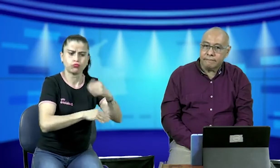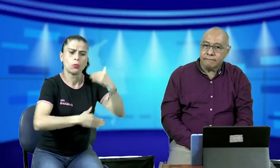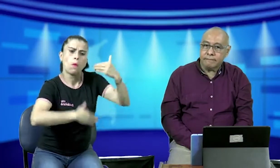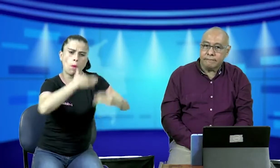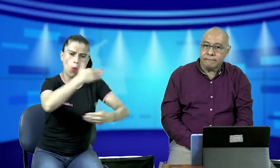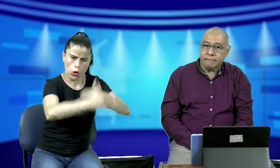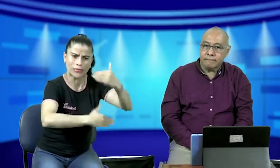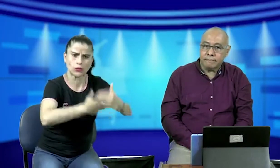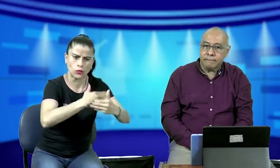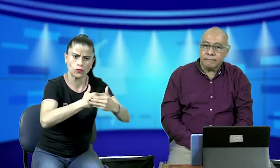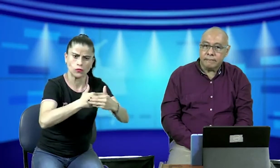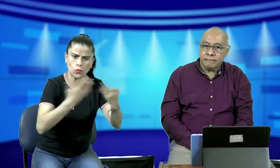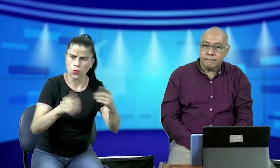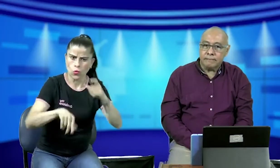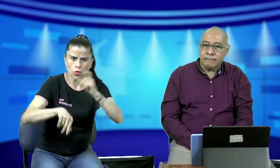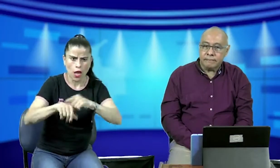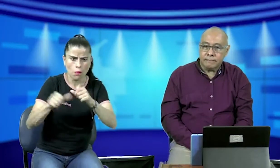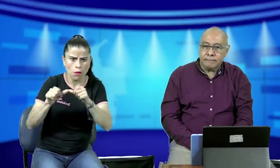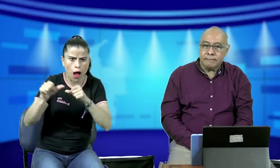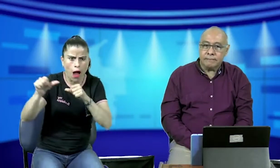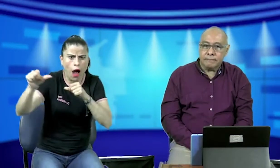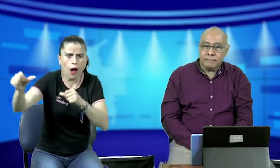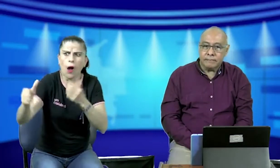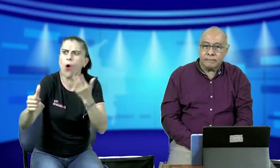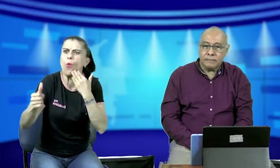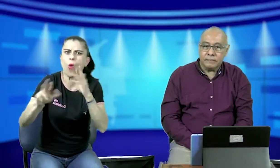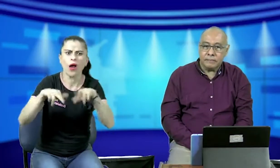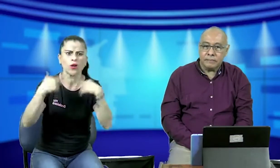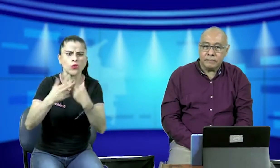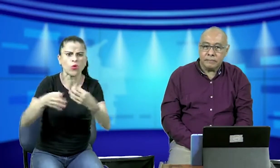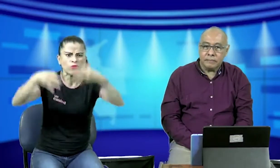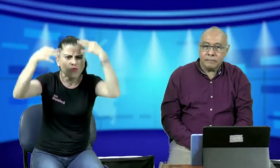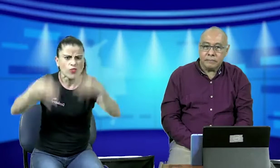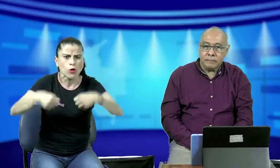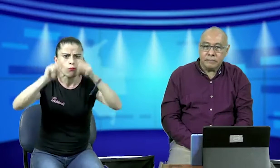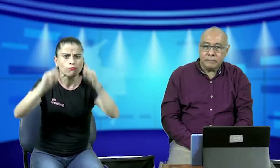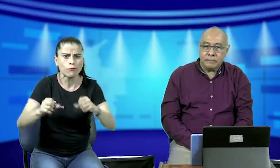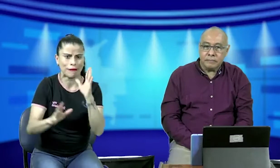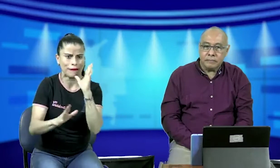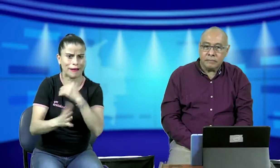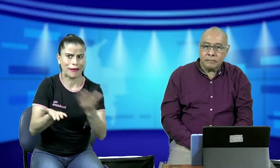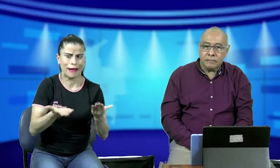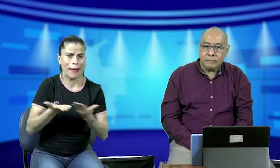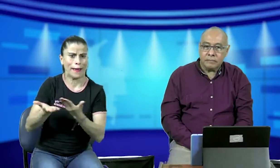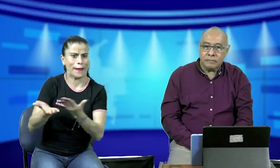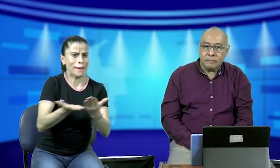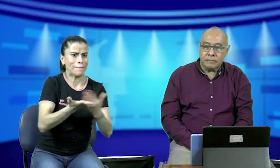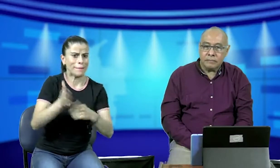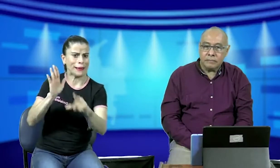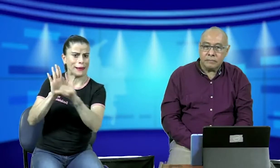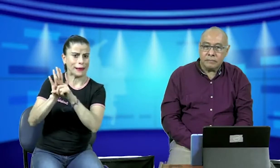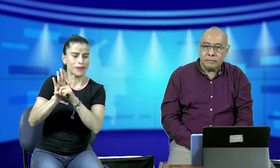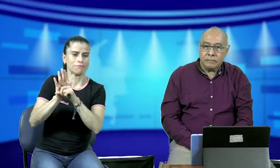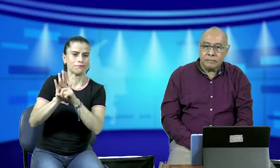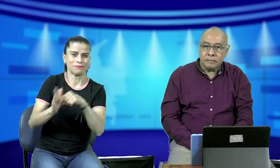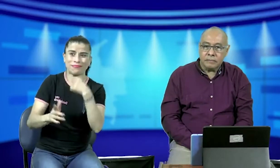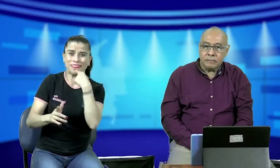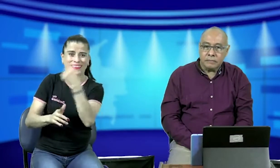sí que se iba a llegar con este proceso en el transporte privado pero entonces cuando nos íbamos a reunir en realidad para